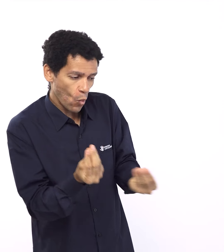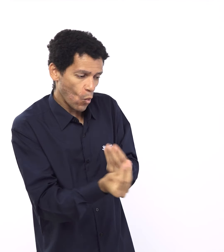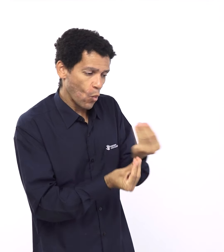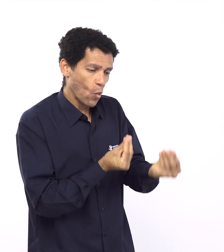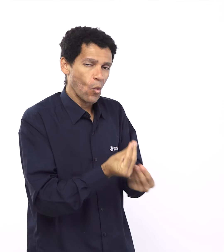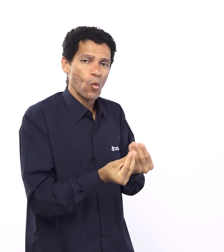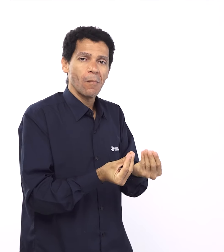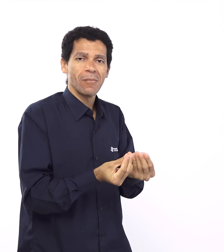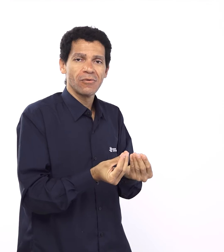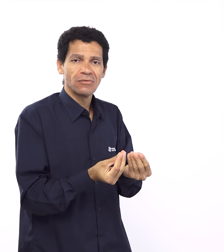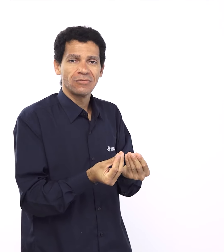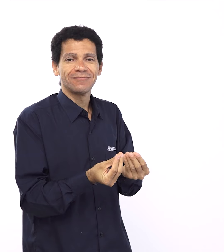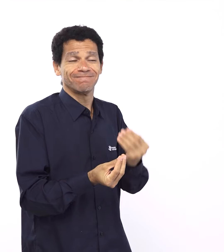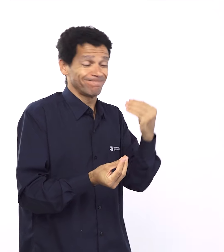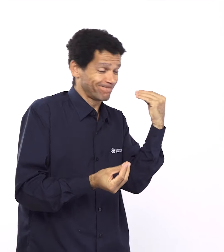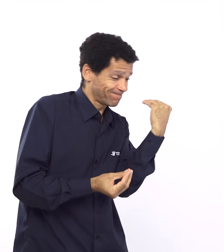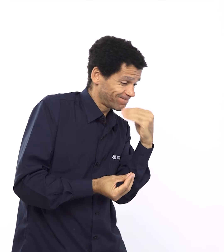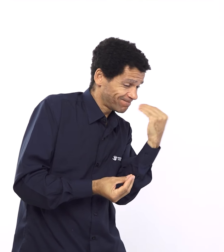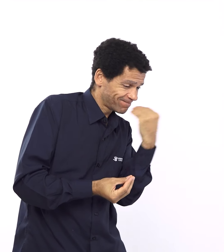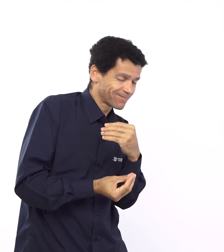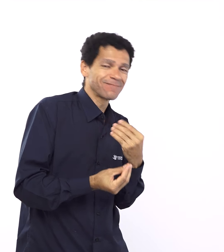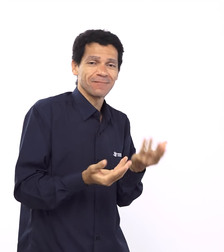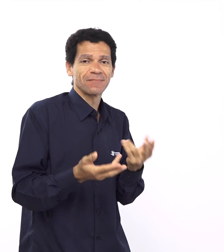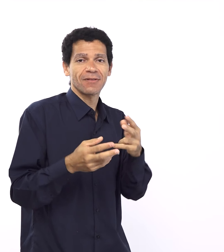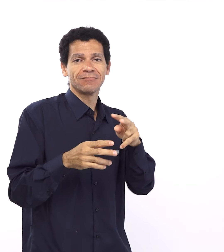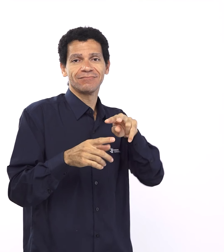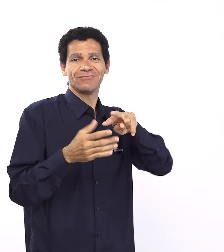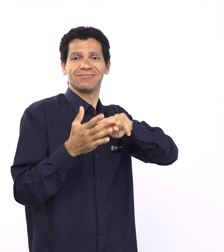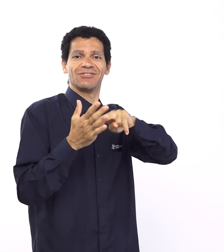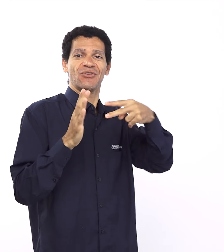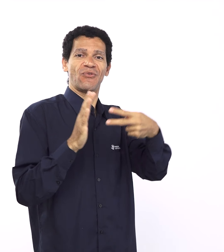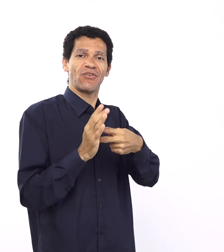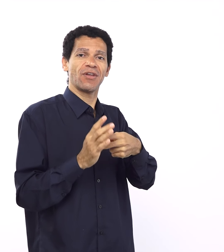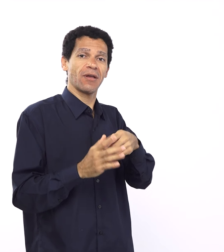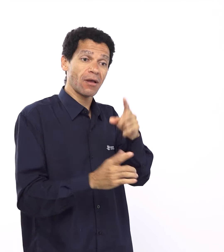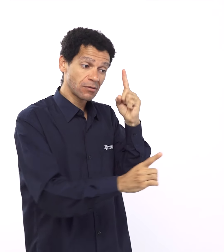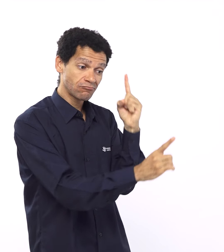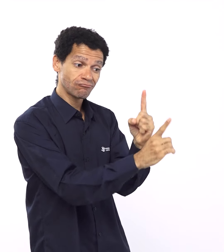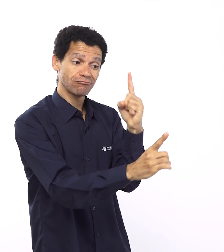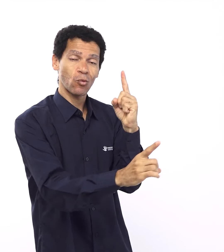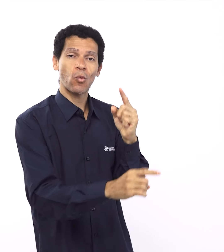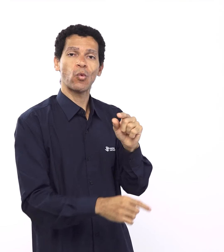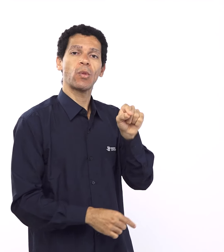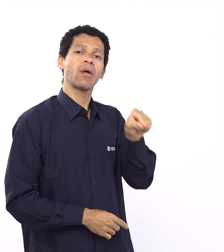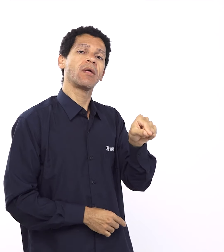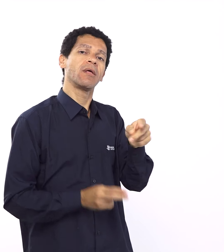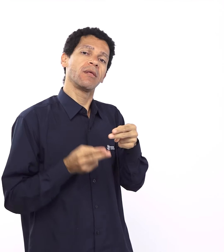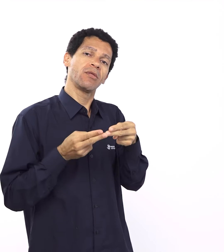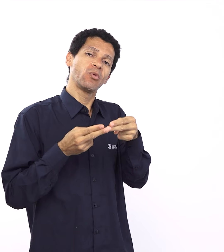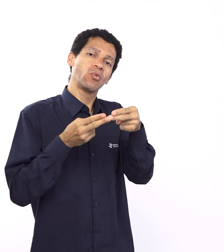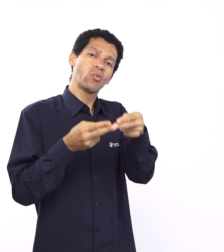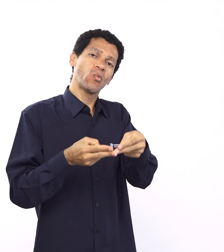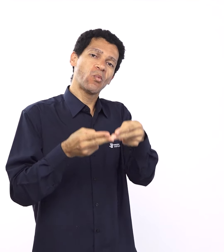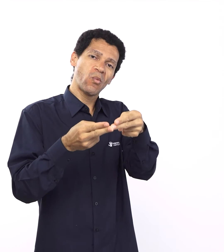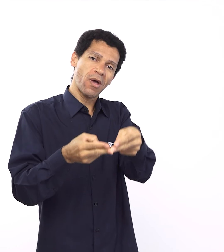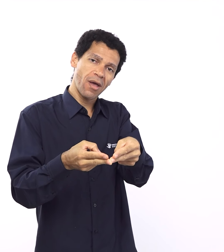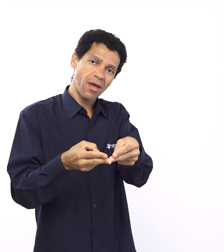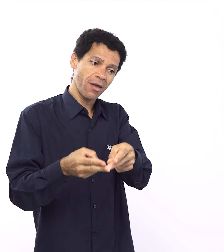iniciais de Gênesis. A gente ouve a expressão crescer e multiplicar, tem a referência aves do céu, animais da terra, peixe do mar.